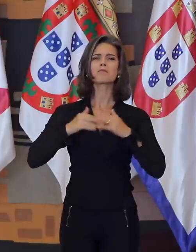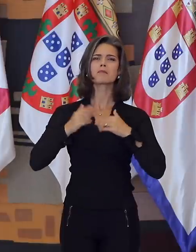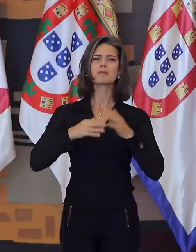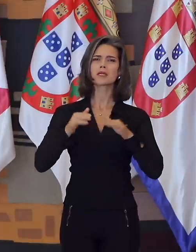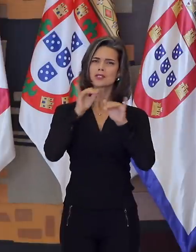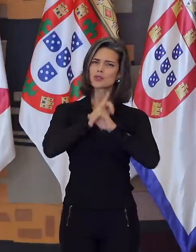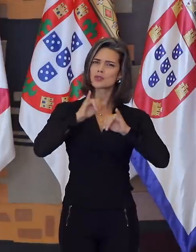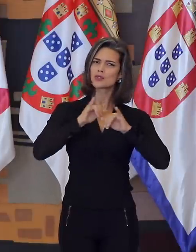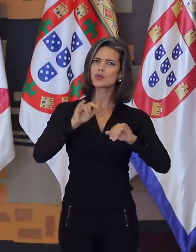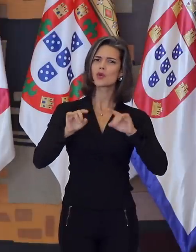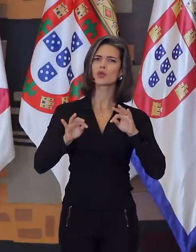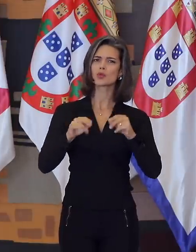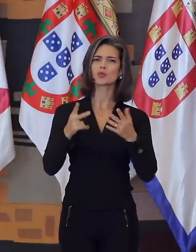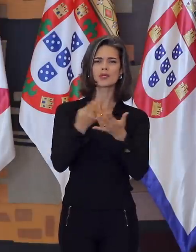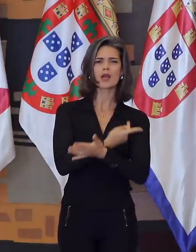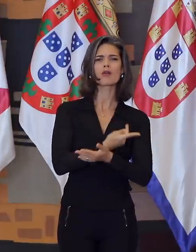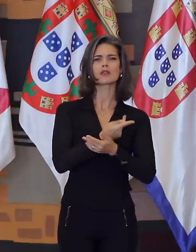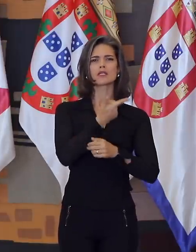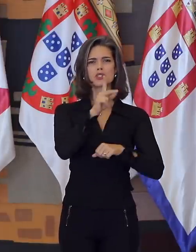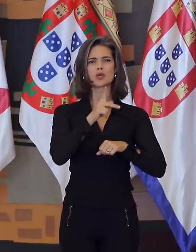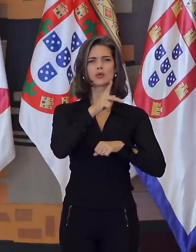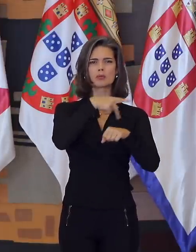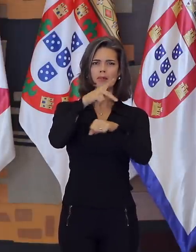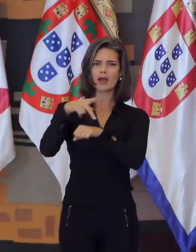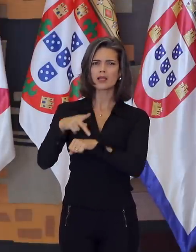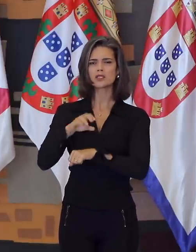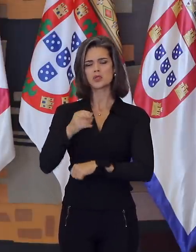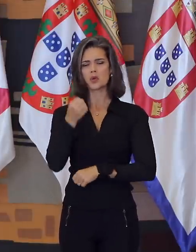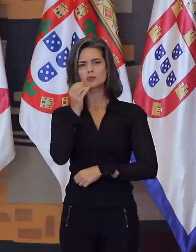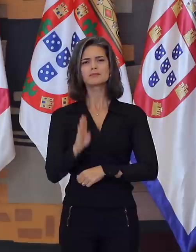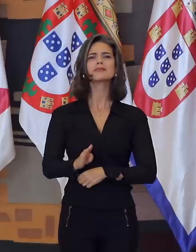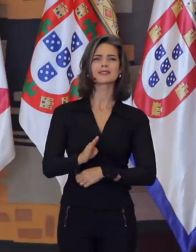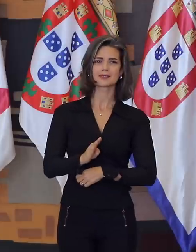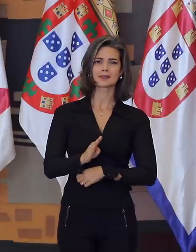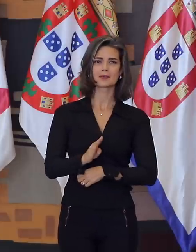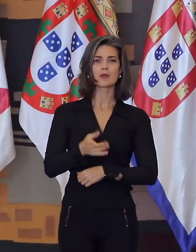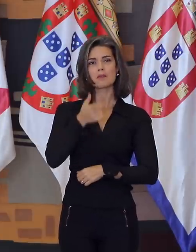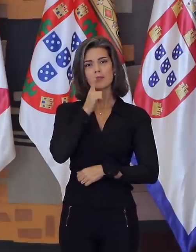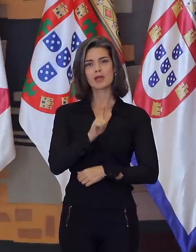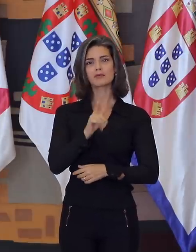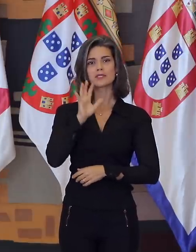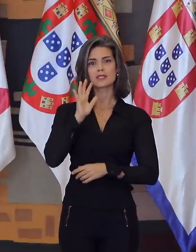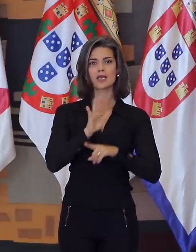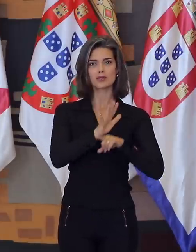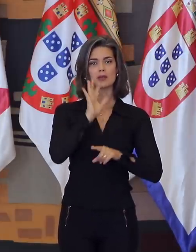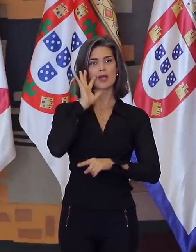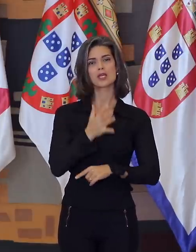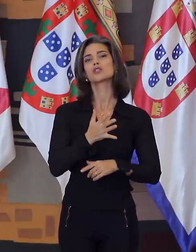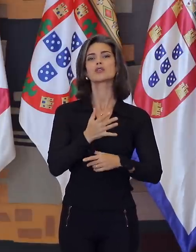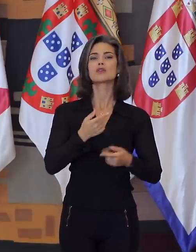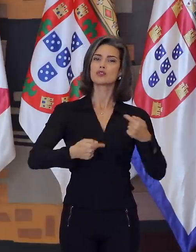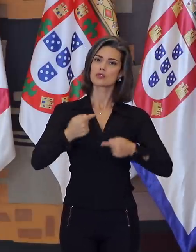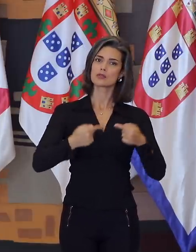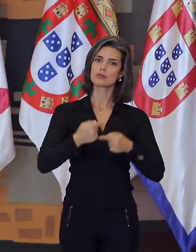os acontecimentos que presencia, seja no Brasil, seja no exterior, para melhor amparar as decisões de política externa